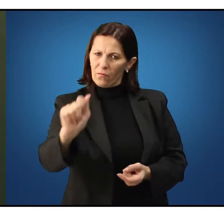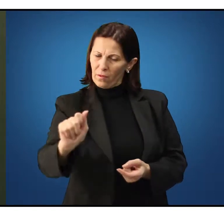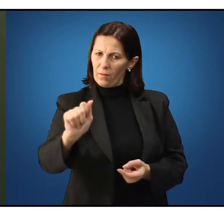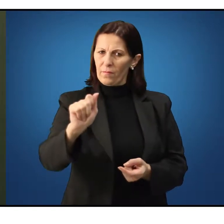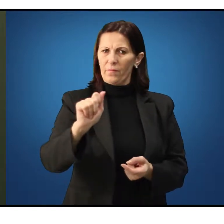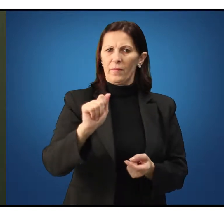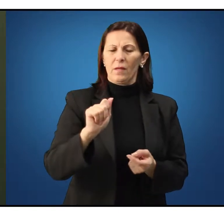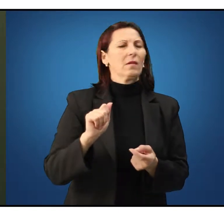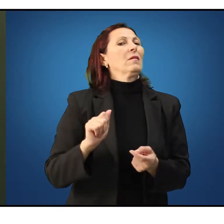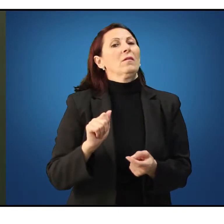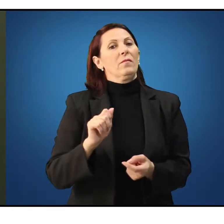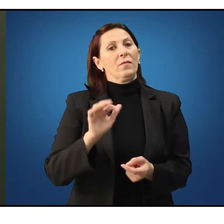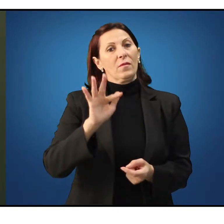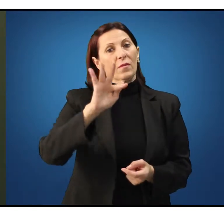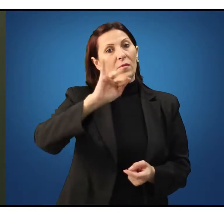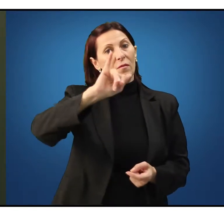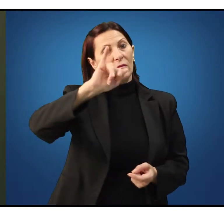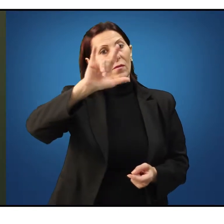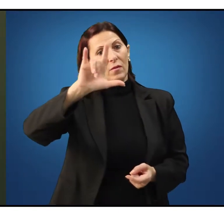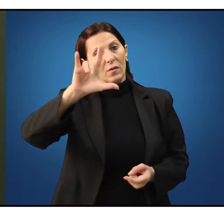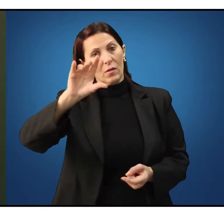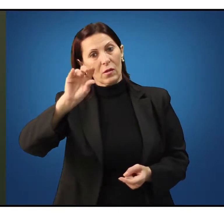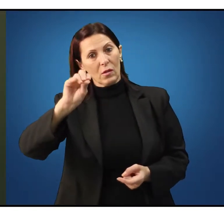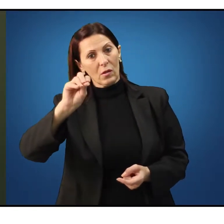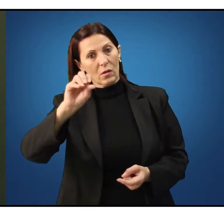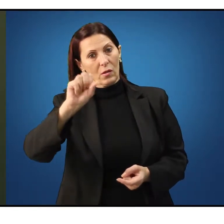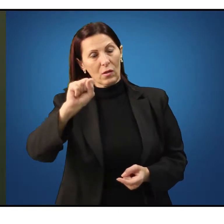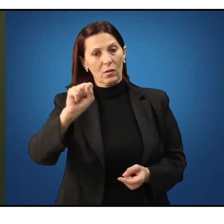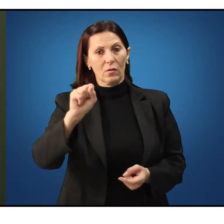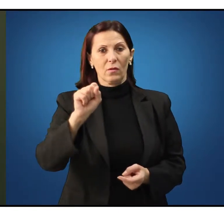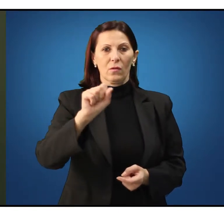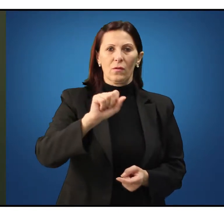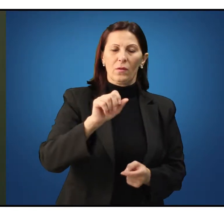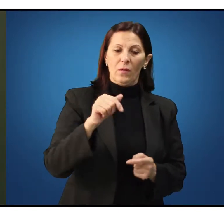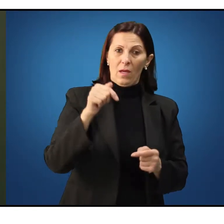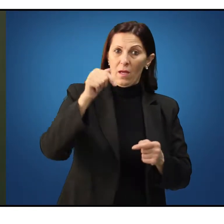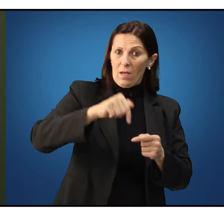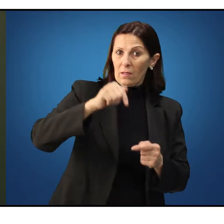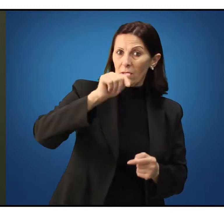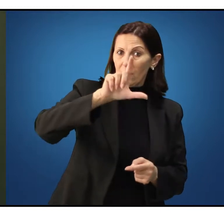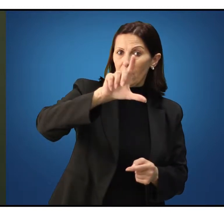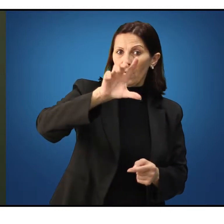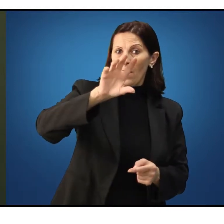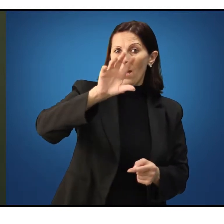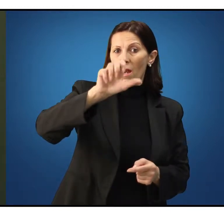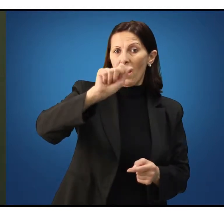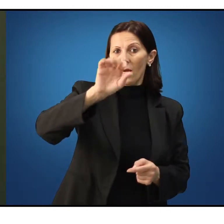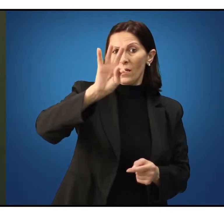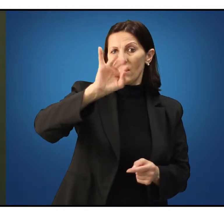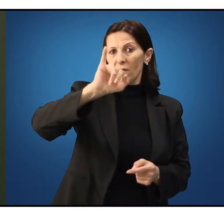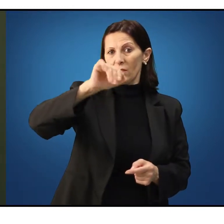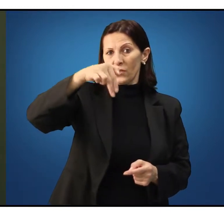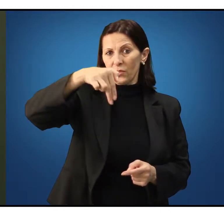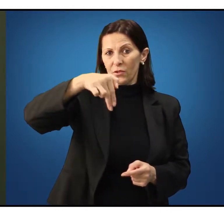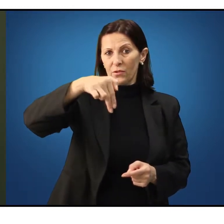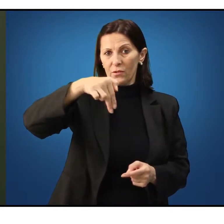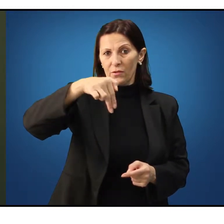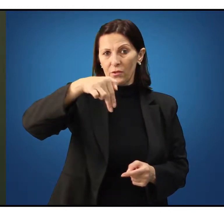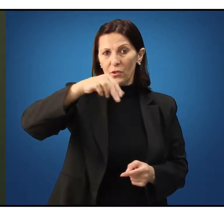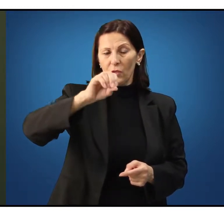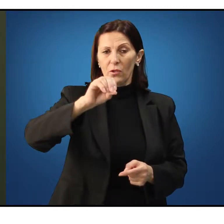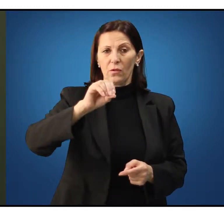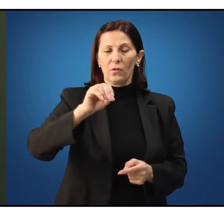filosofia, filosofia, latinamente traduzido por amigo e sofia,